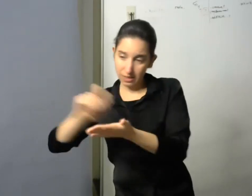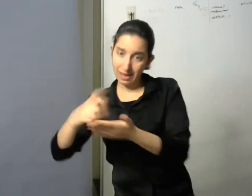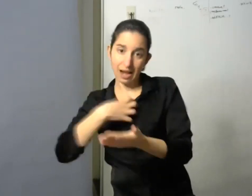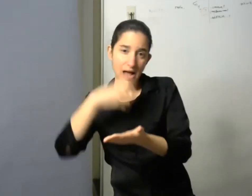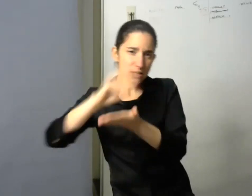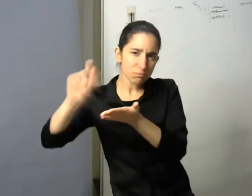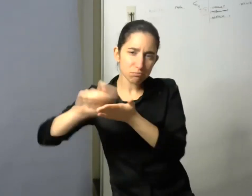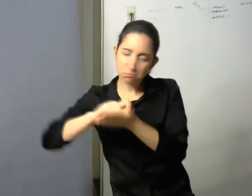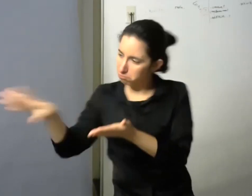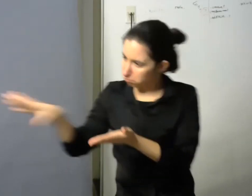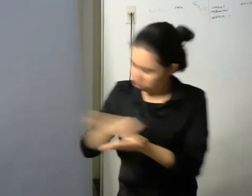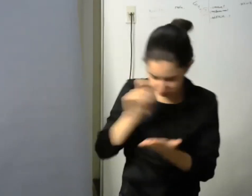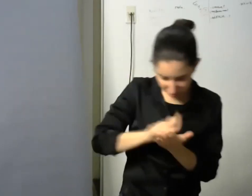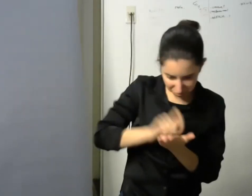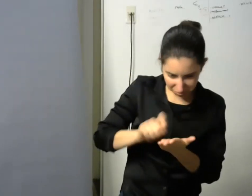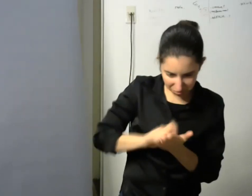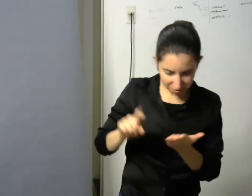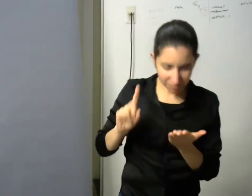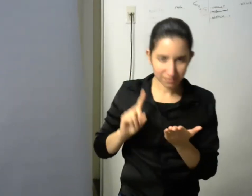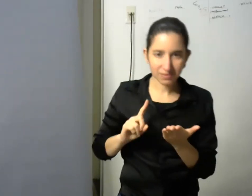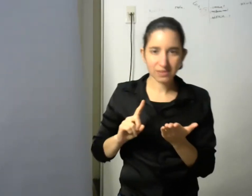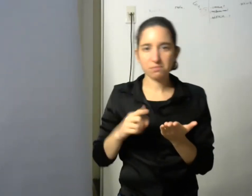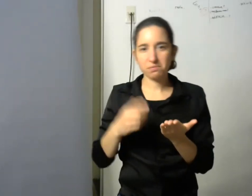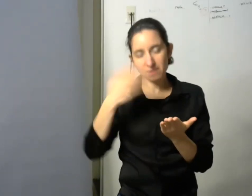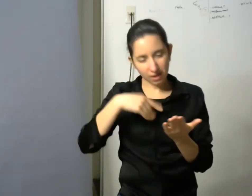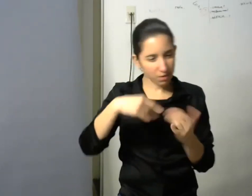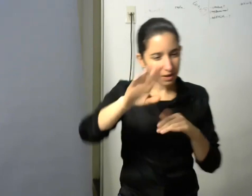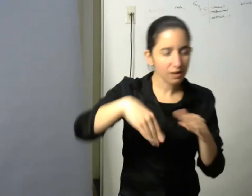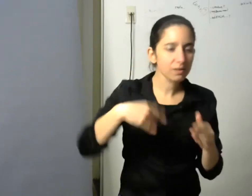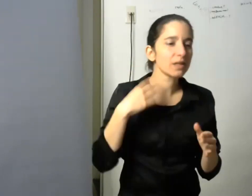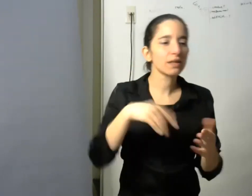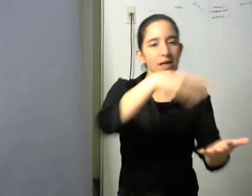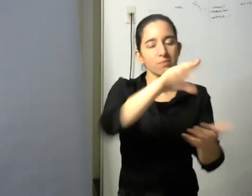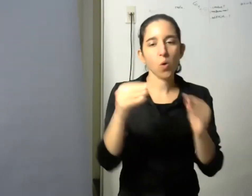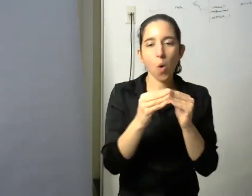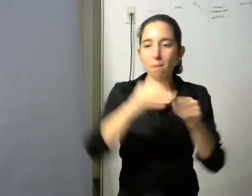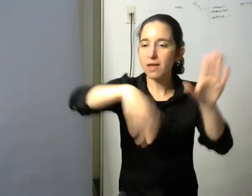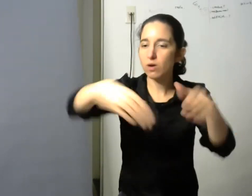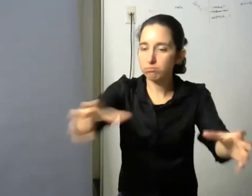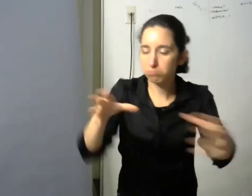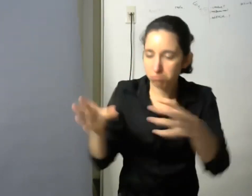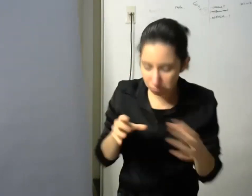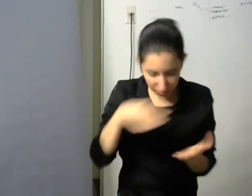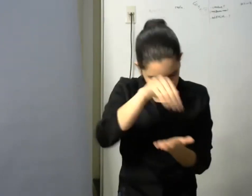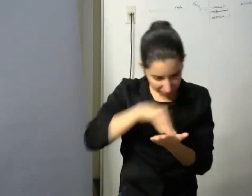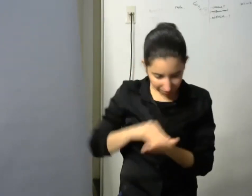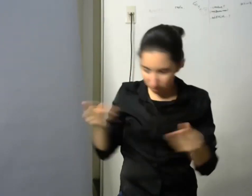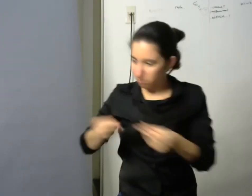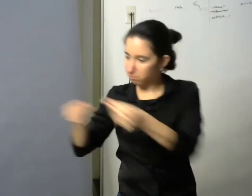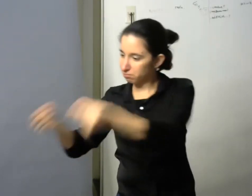perfeccionarlos de a dos o de a tres devolverlos a sus dueños y poner la carpeta a disposición de toda la coorte para